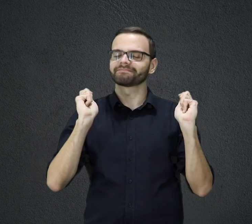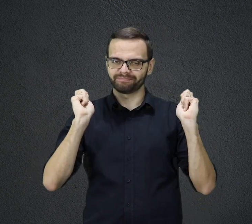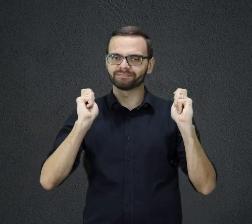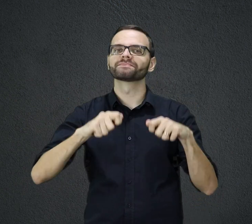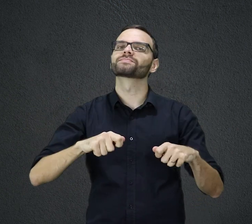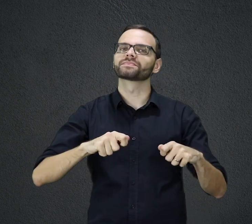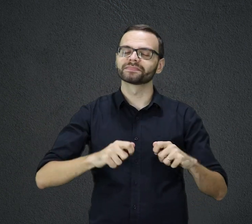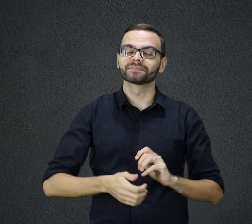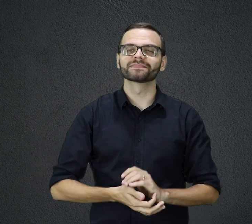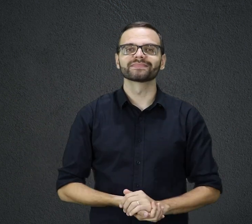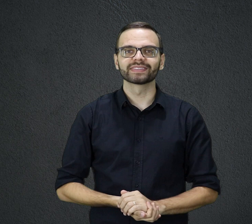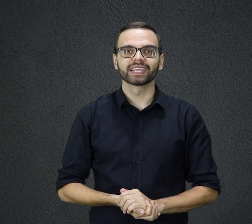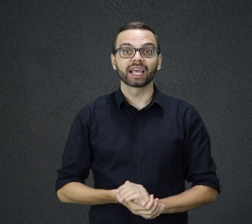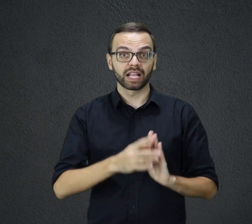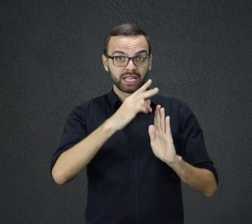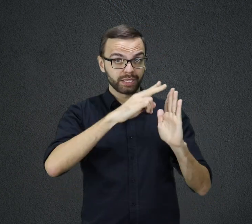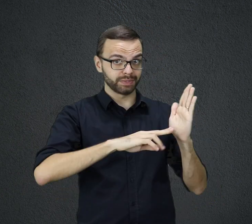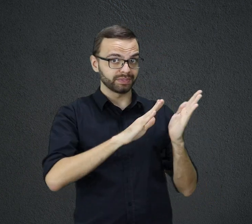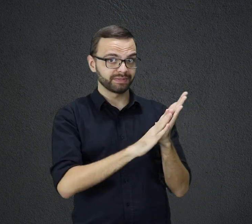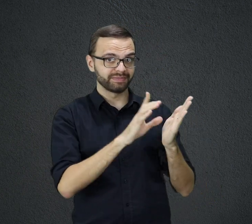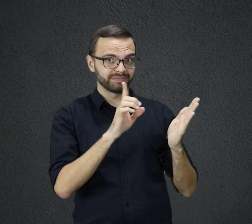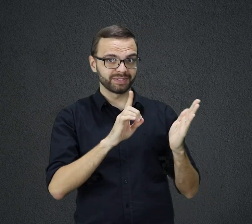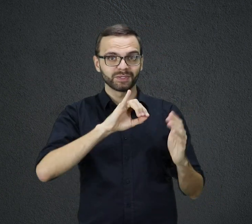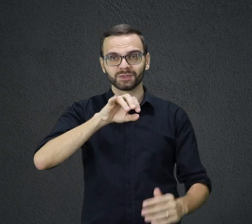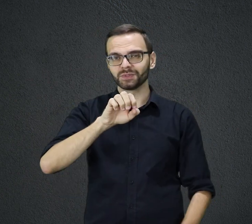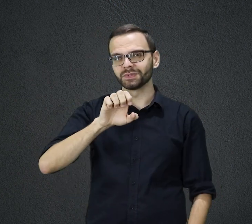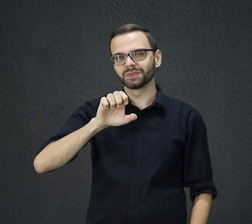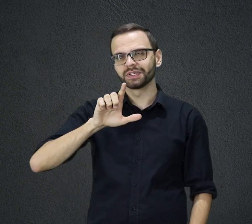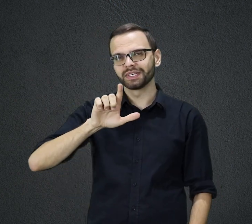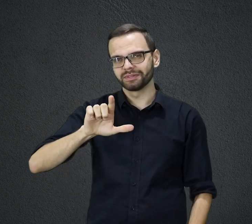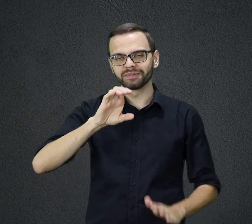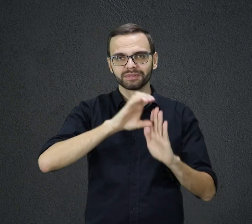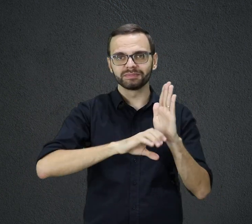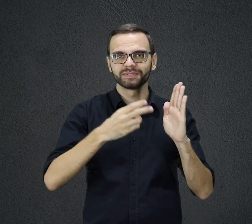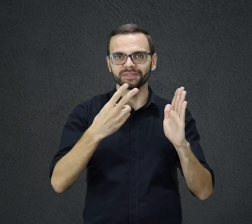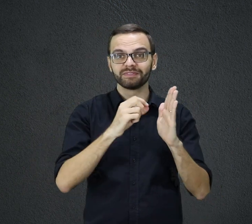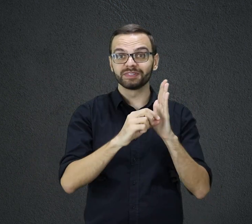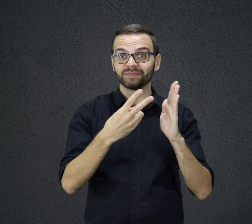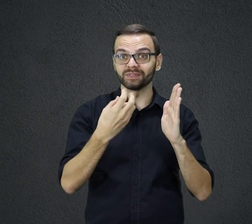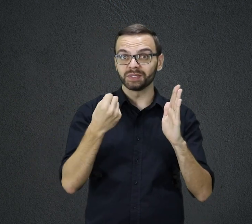Leitura bíblica, Joel capítulo 2, do versículo 28 ao 32.